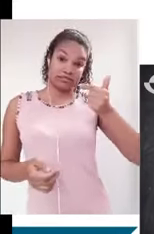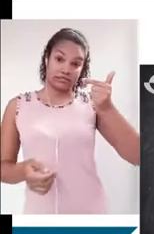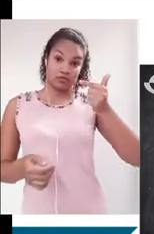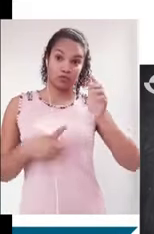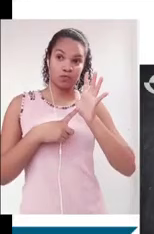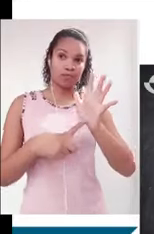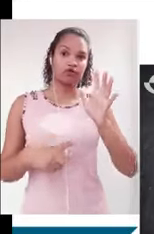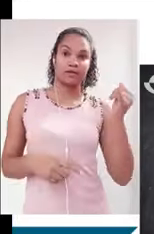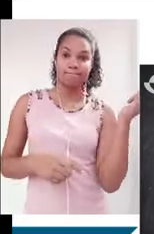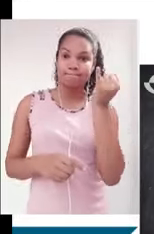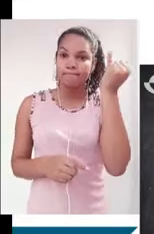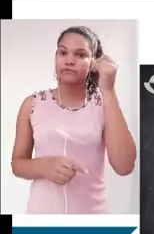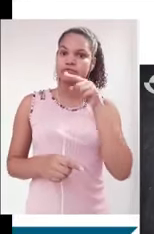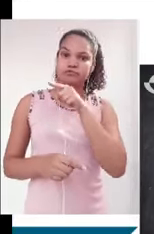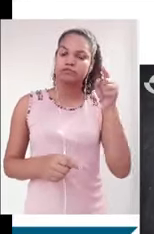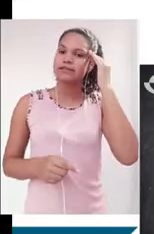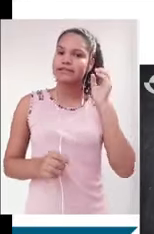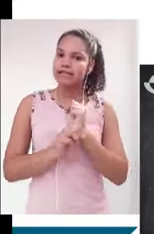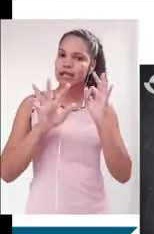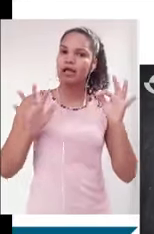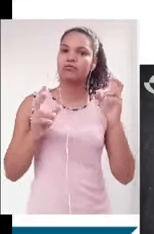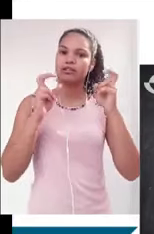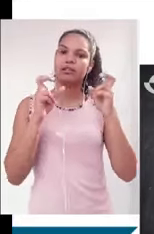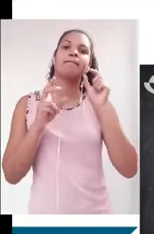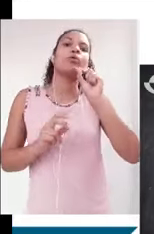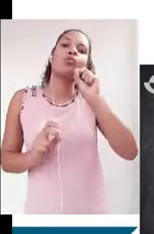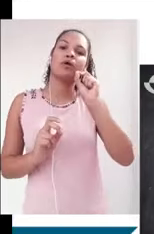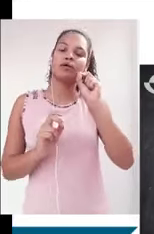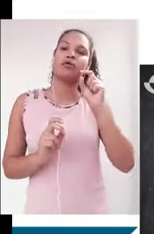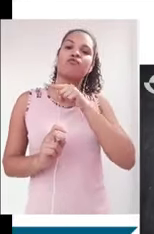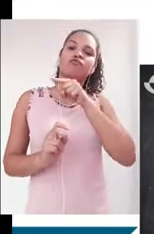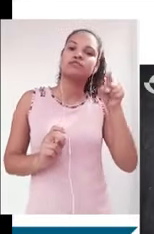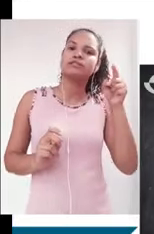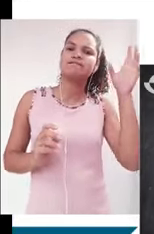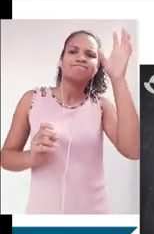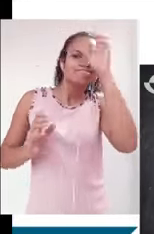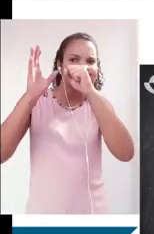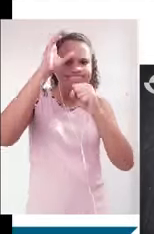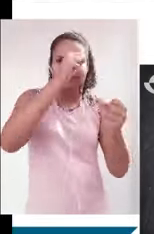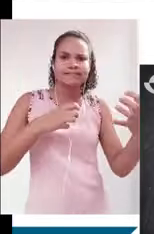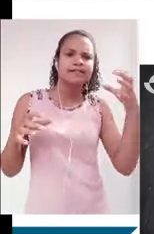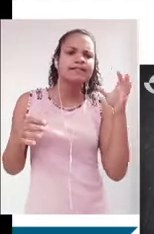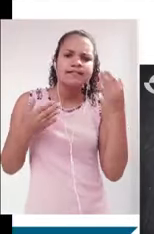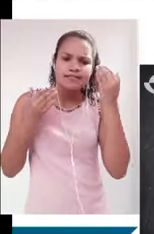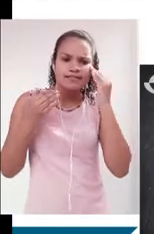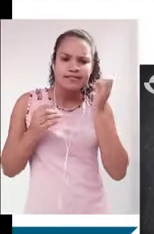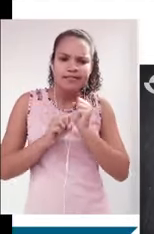revelar essa importância de você interpretar o tema, tem a ver com você apreender completamente, ou seja, você compreender